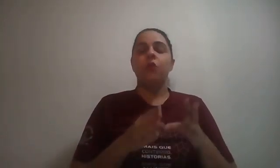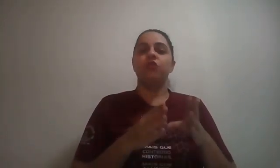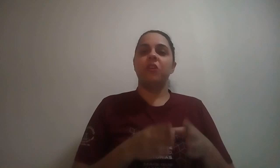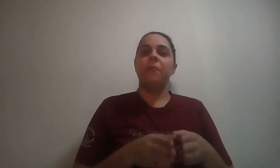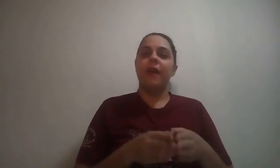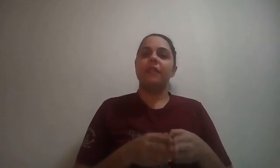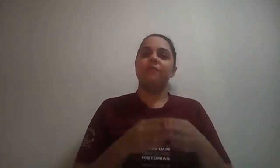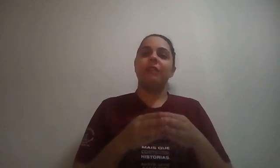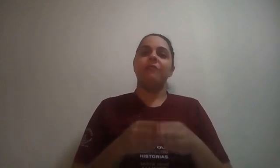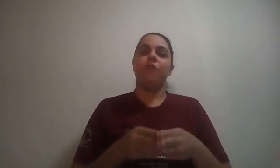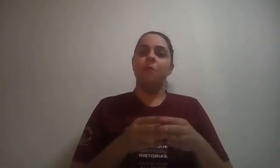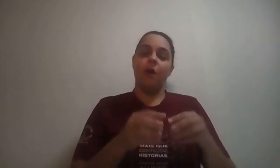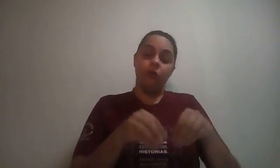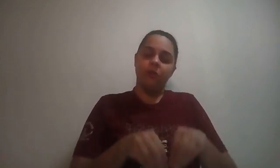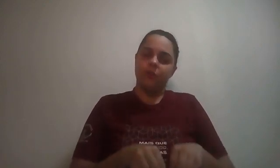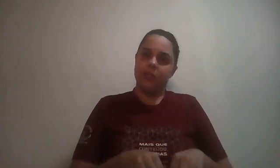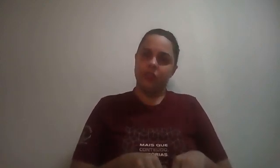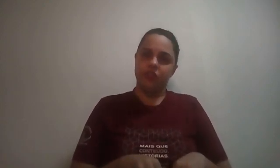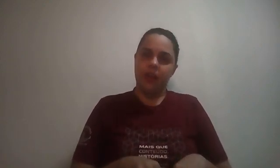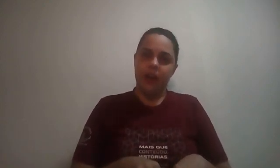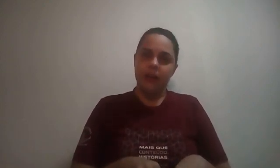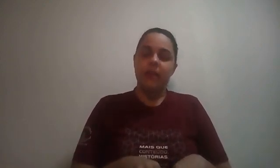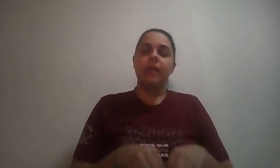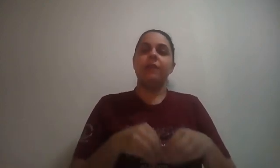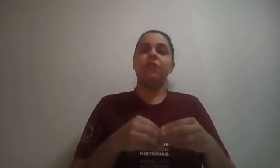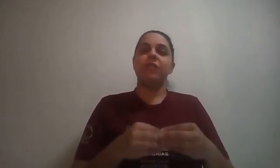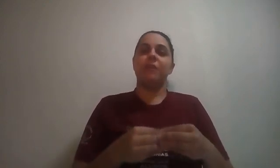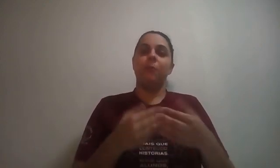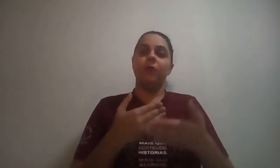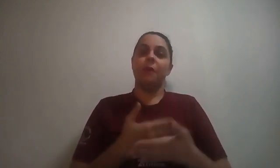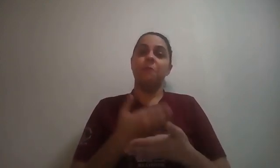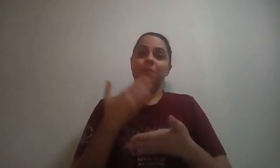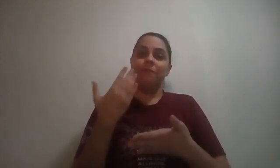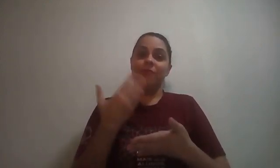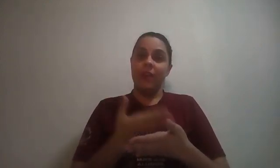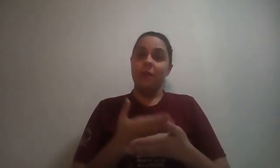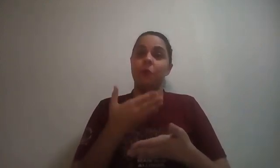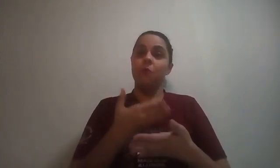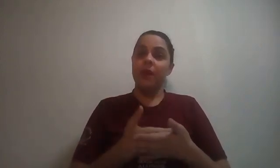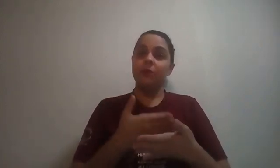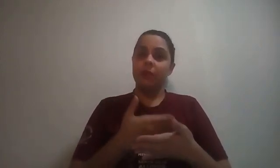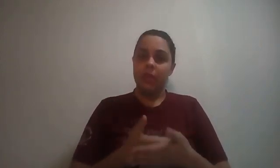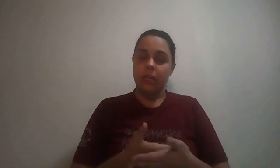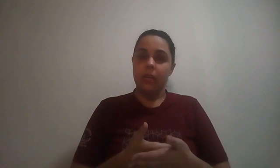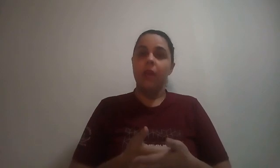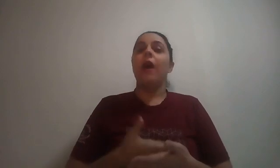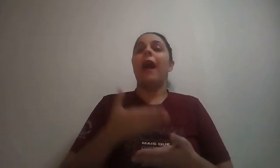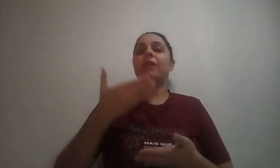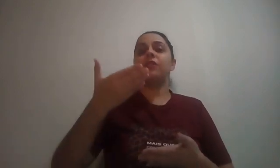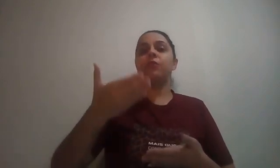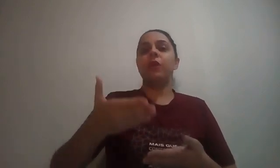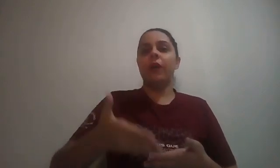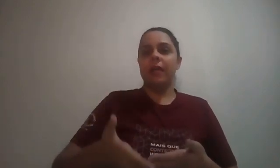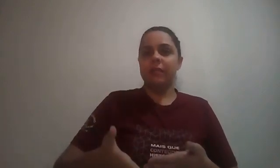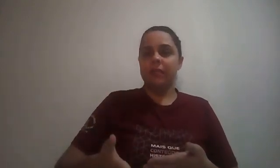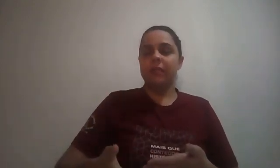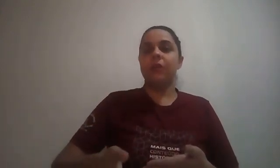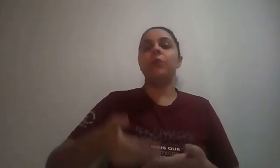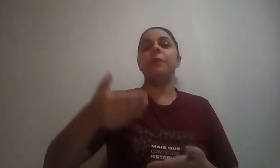o GPS vai te informar onde você está e você vai poder ver por meio dele a sua localização e